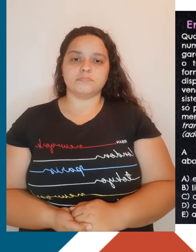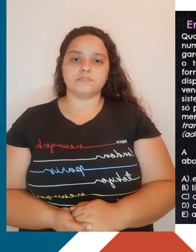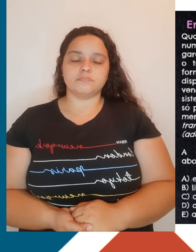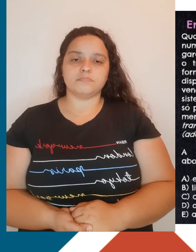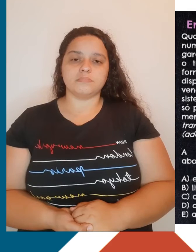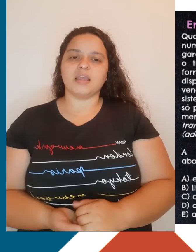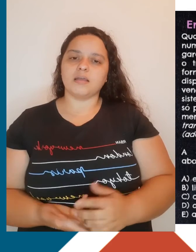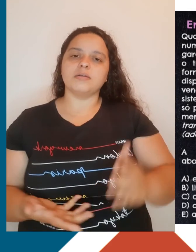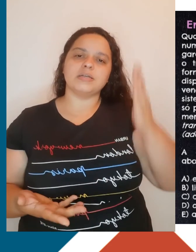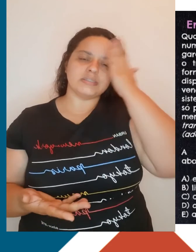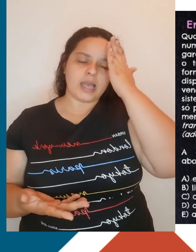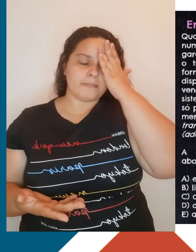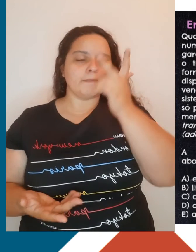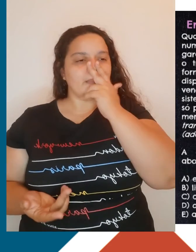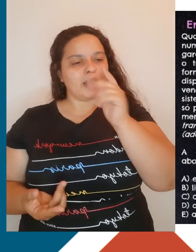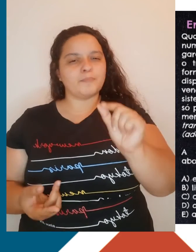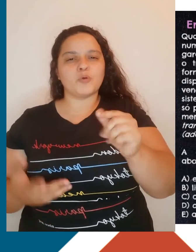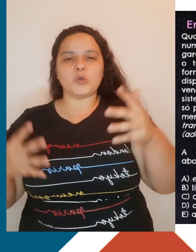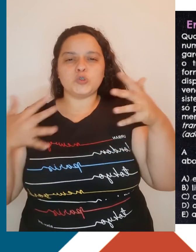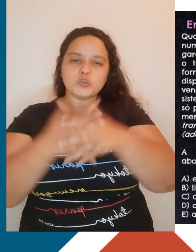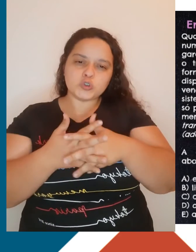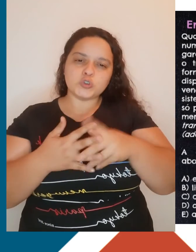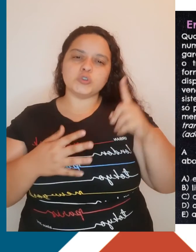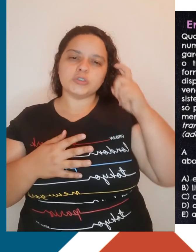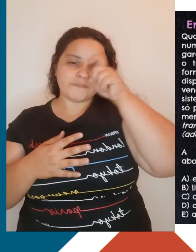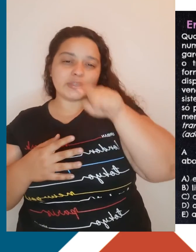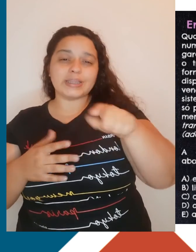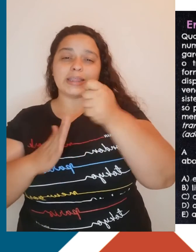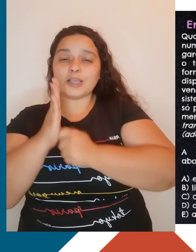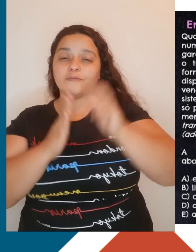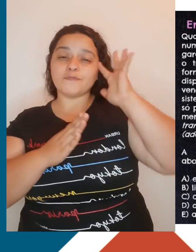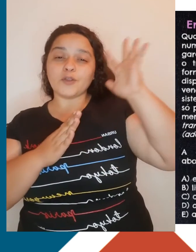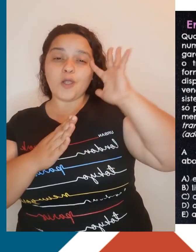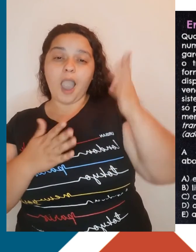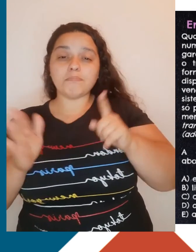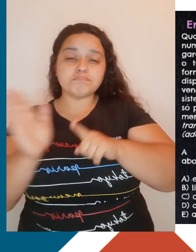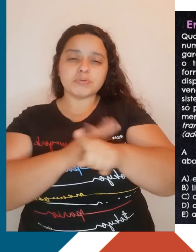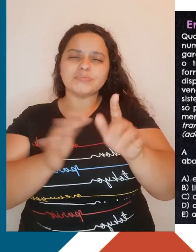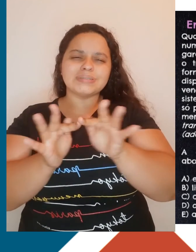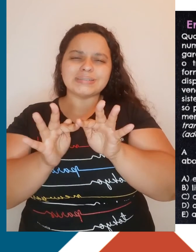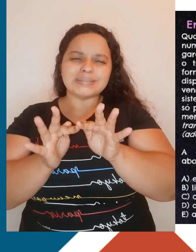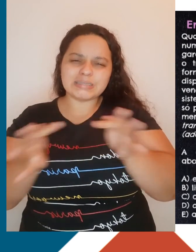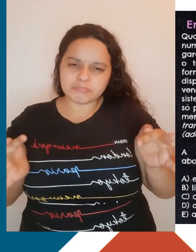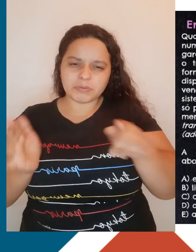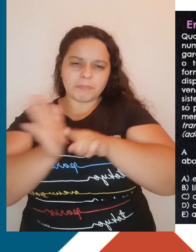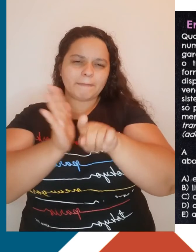Apesar de parecer uma questão complexa, um texto de um filósofo, as opções são bem simples. Vocês vão ver. Vamos lá.